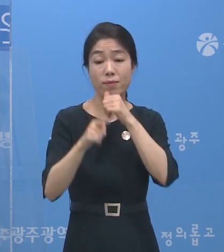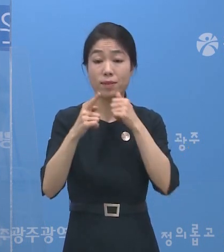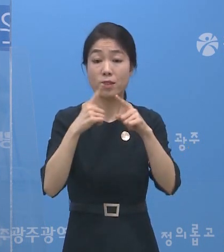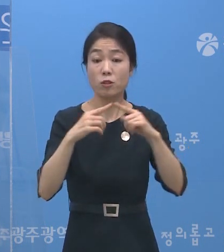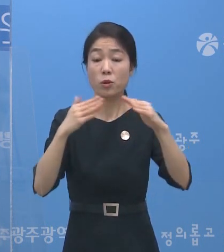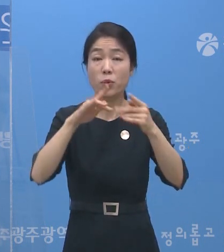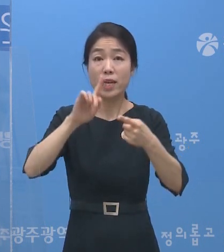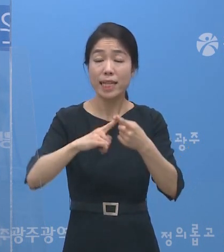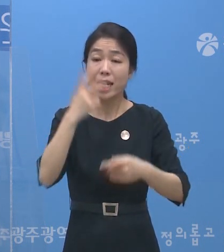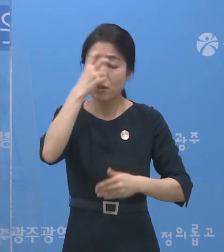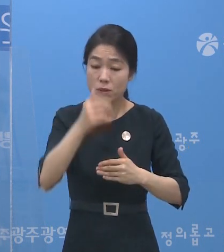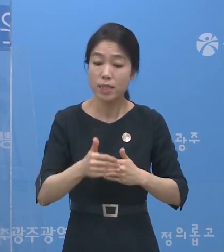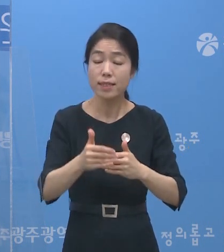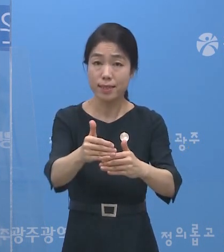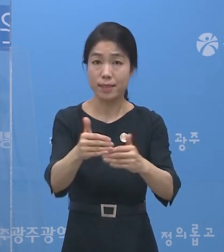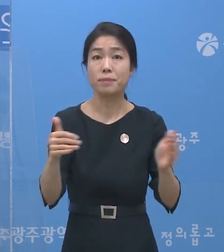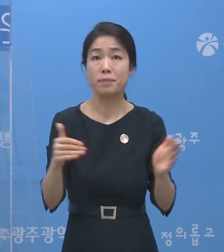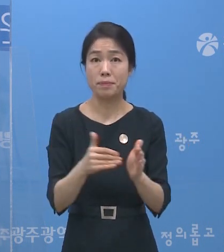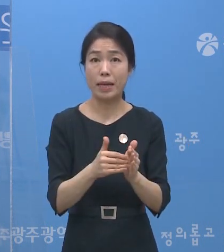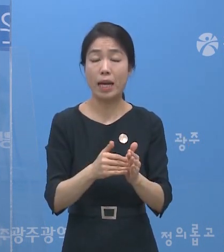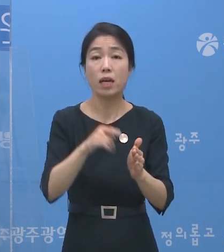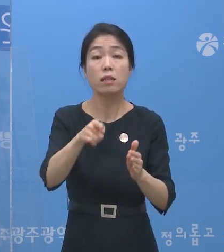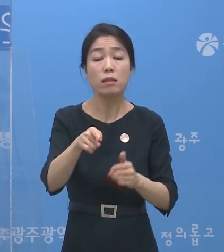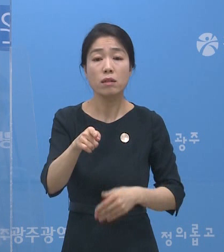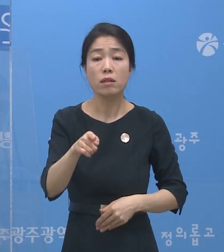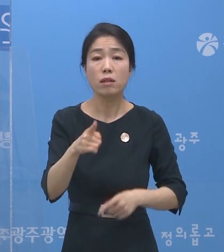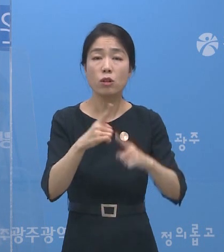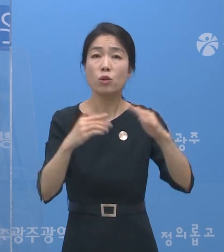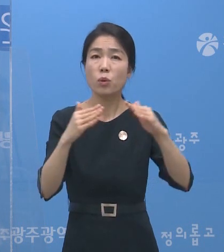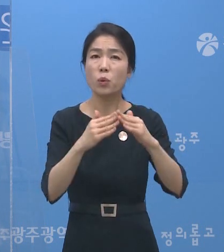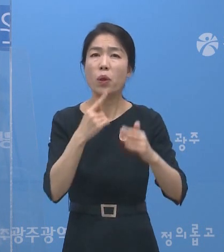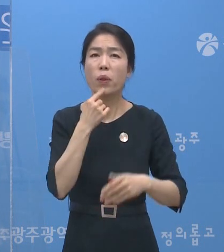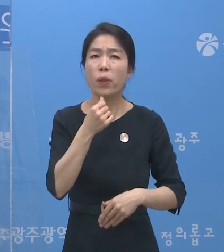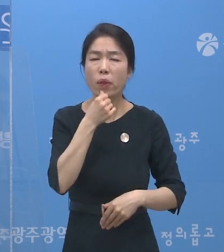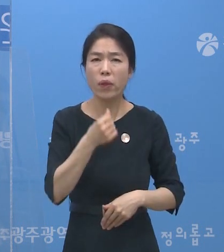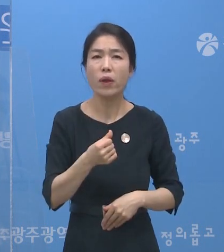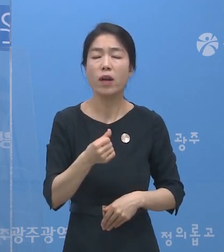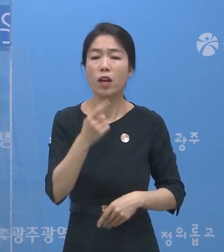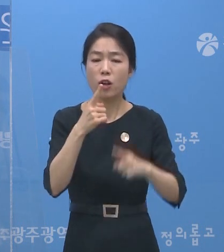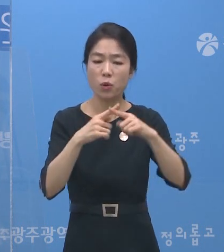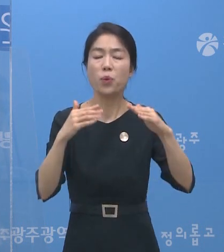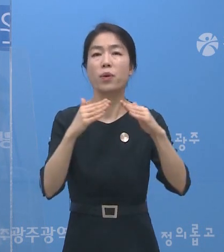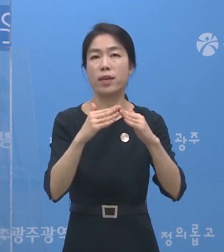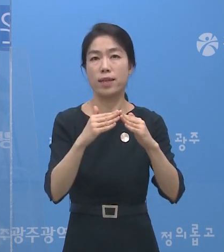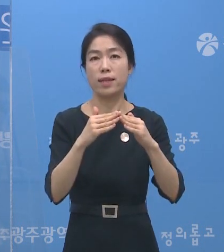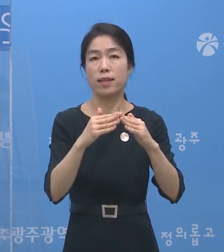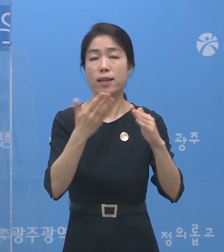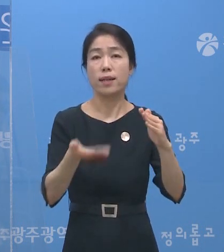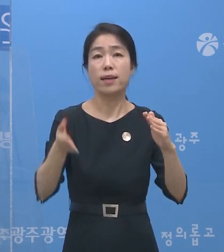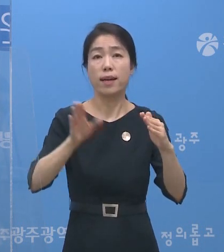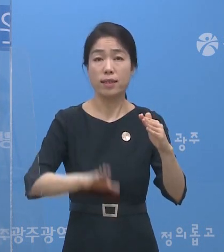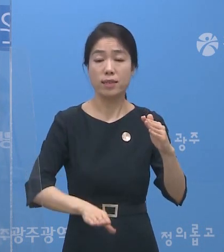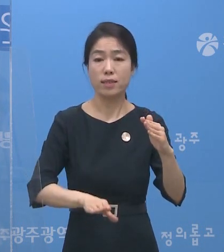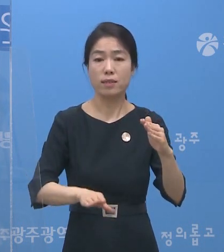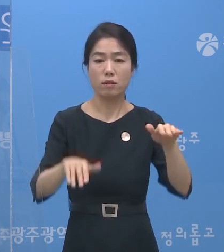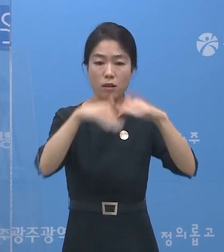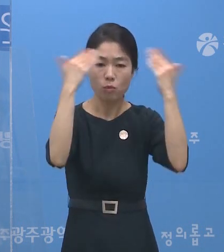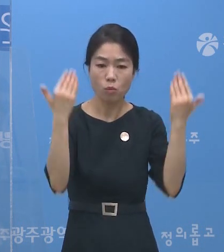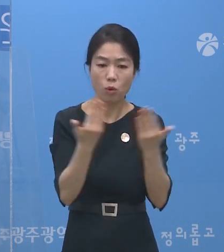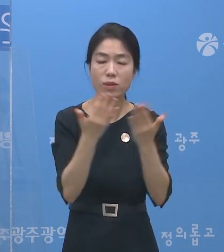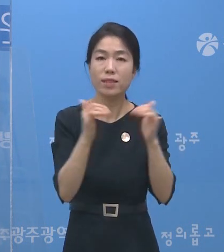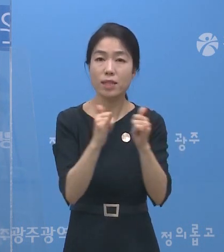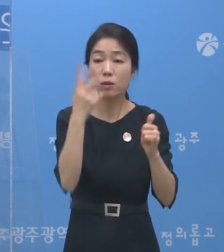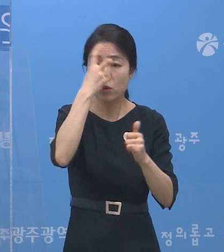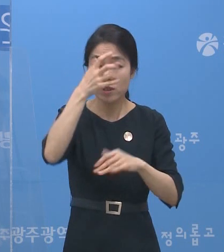교회에 대한 조사가 진행이 됐습니다. 그 교회는 소규모의 교회였습니다. 그런데 전수조사를